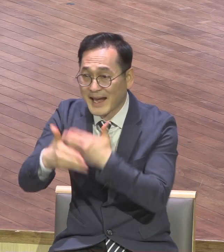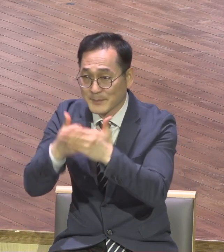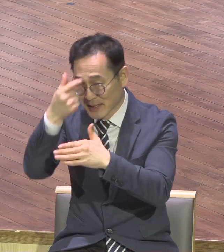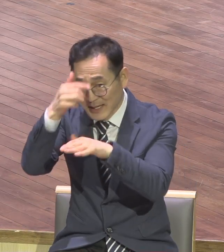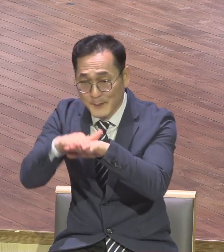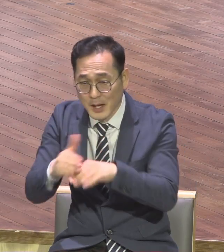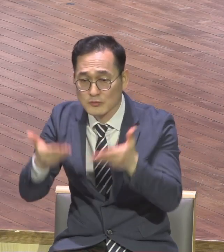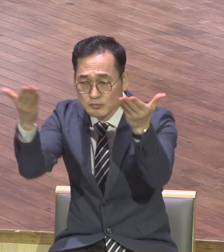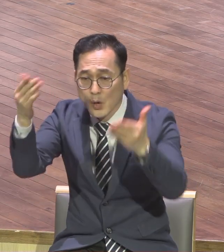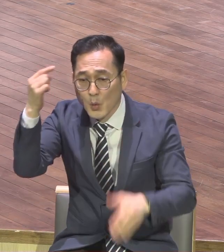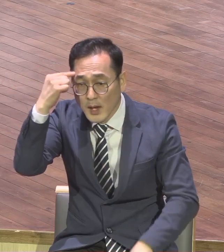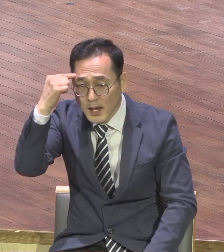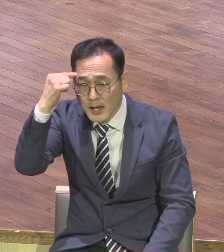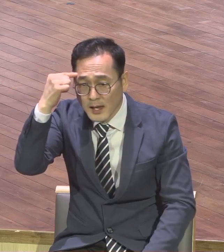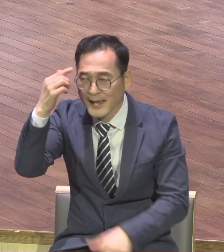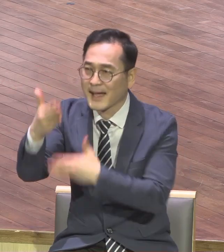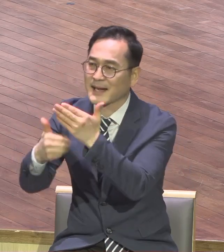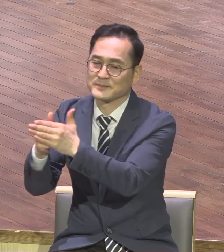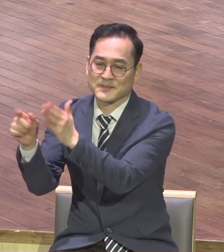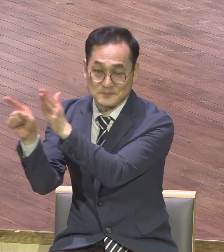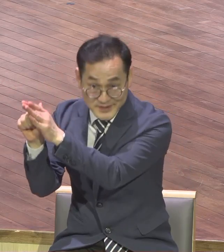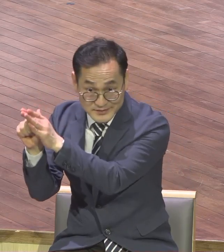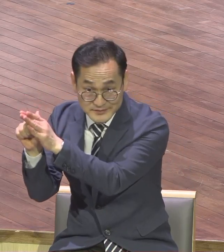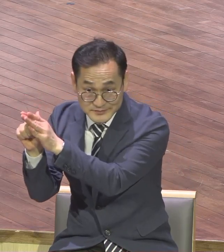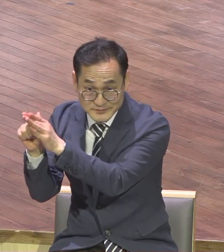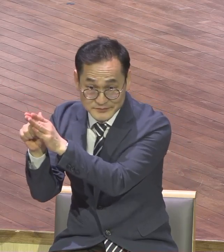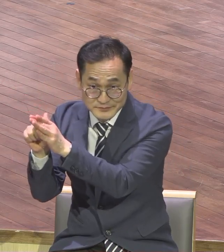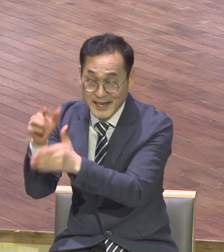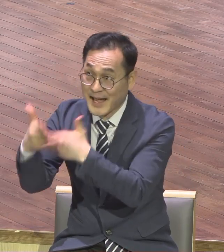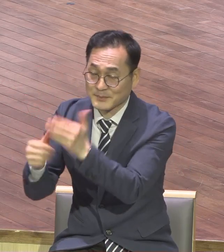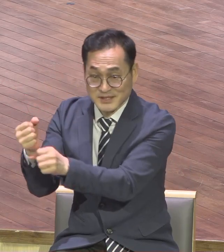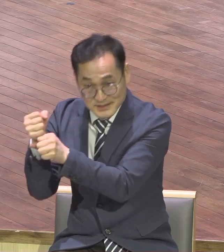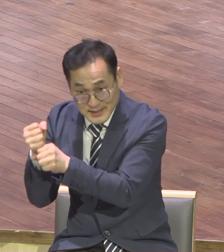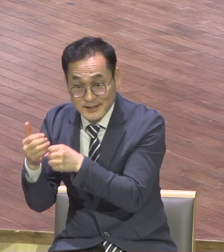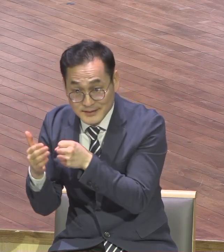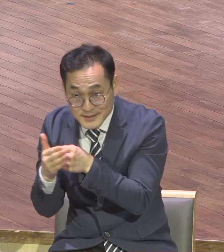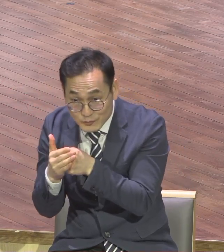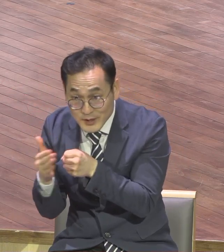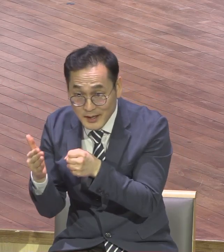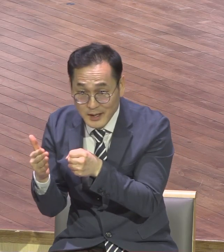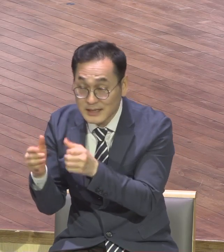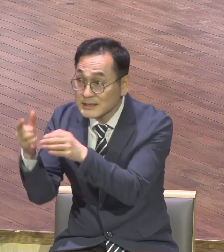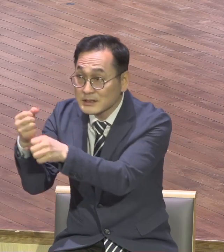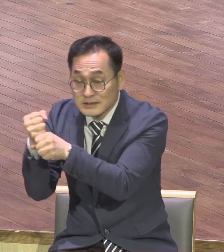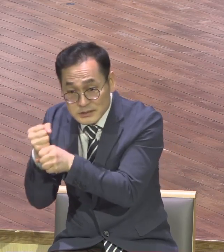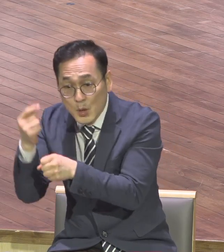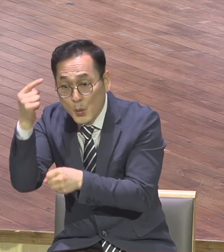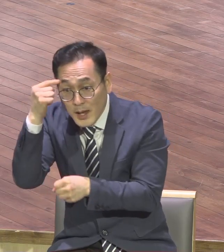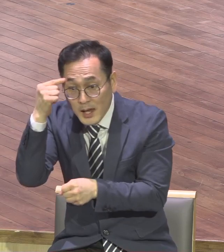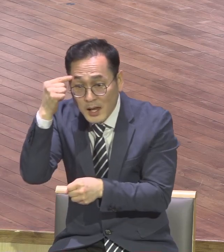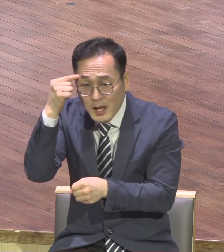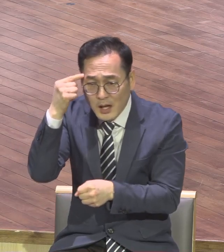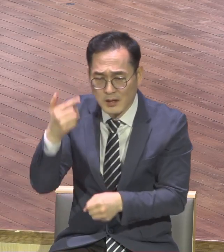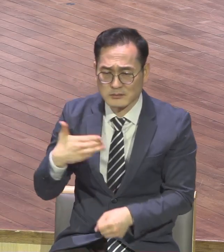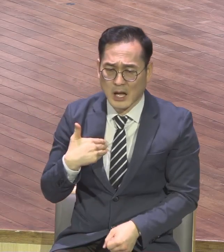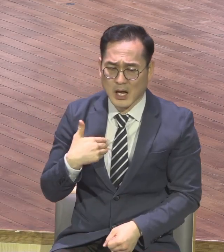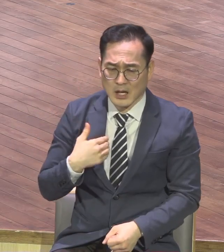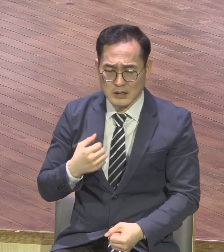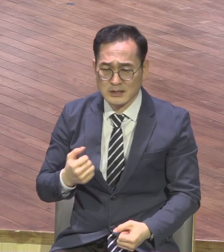하나님을 믿기 때문에 하나님을 의지하기 때문에 왜 하나님을 믿고 의지합니까 우리가 할 수 없는 것이 있기 때문에 내가 해결할 수 없는